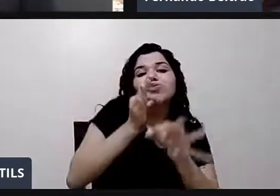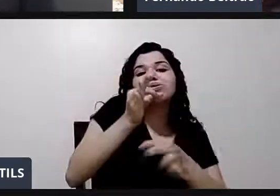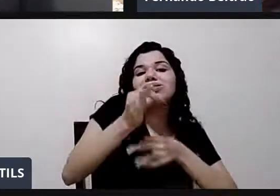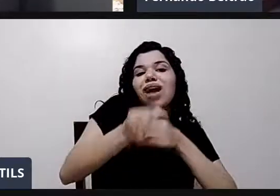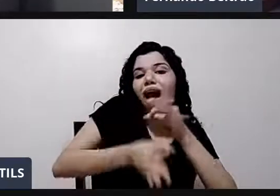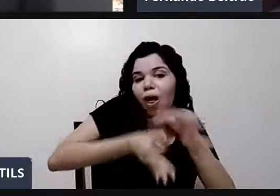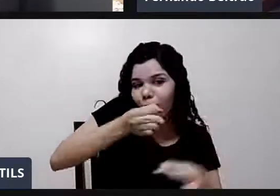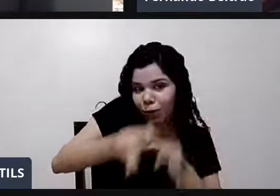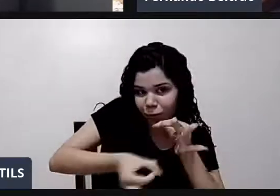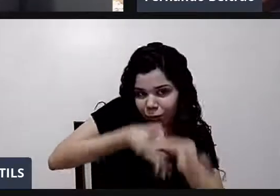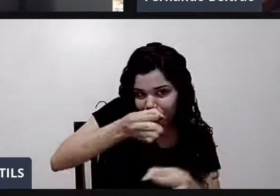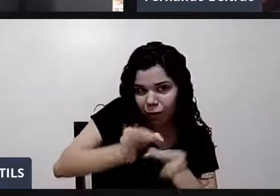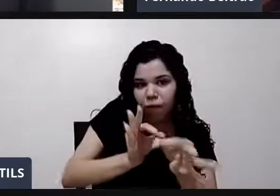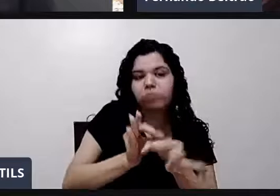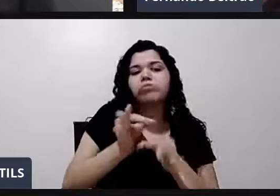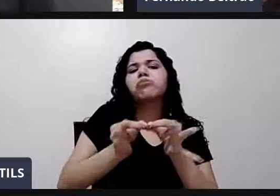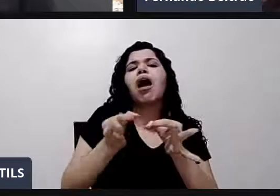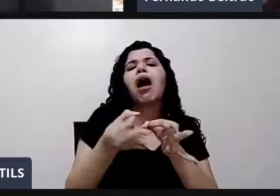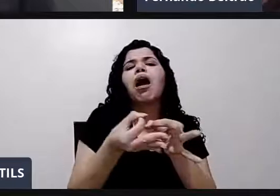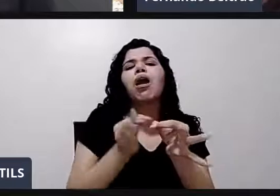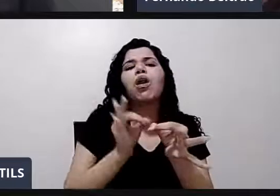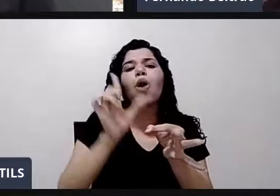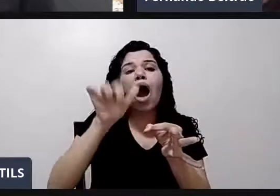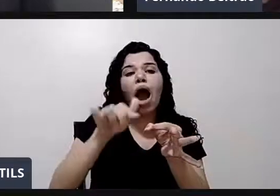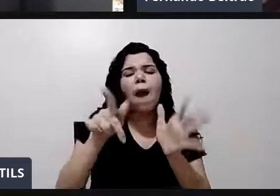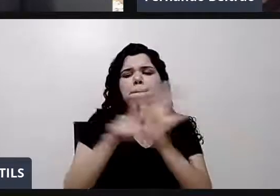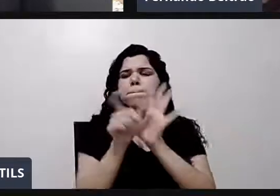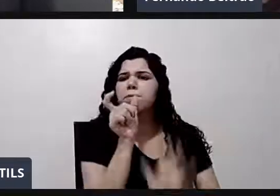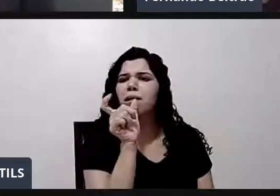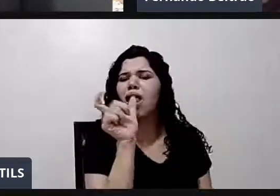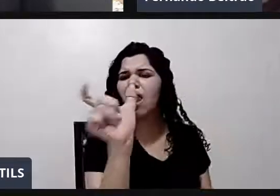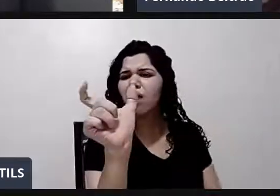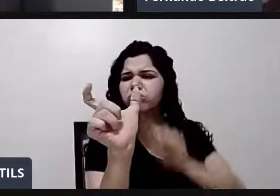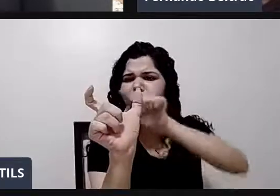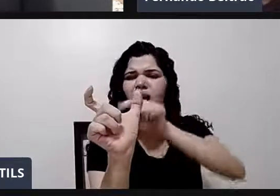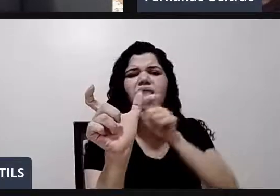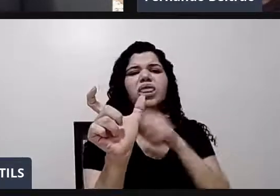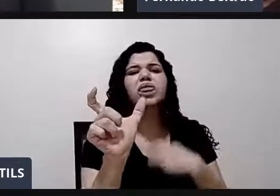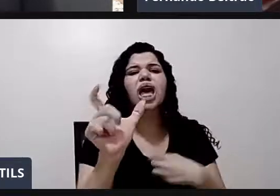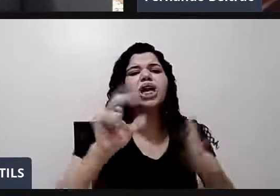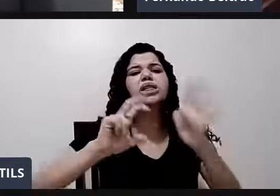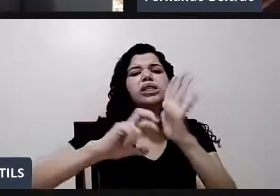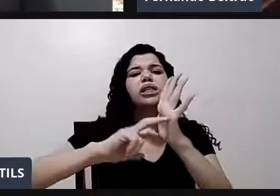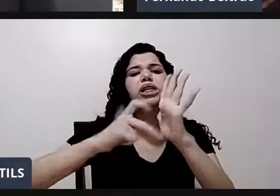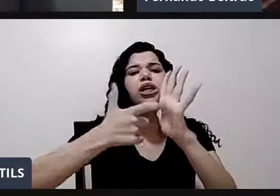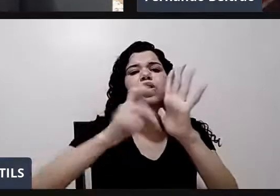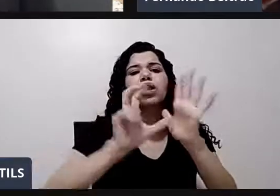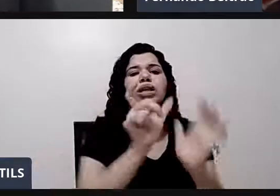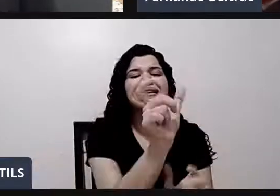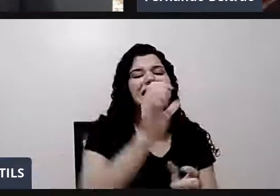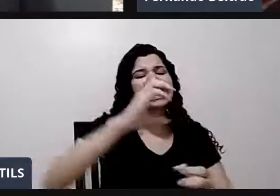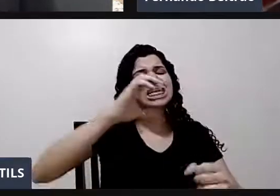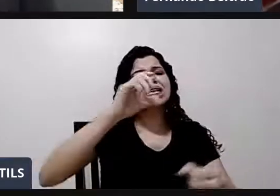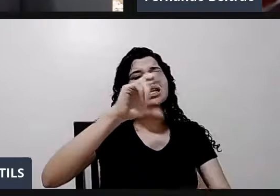Célula é uma palavra que deriva da palavra cela. C-E-L-A.